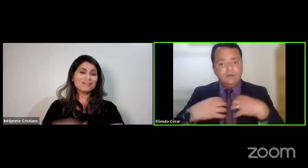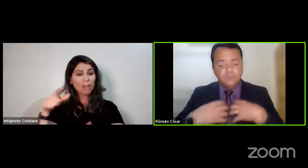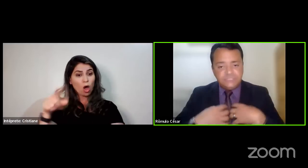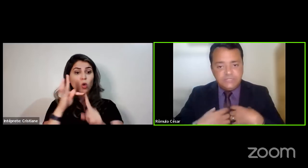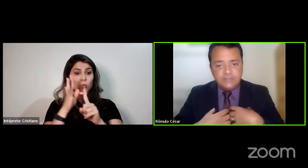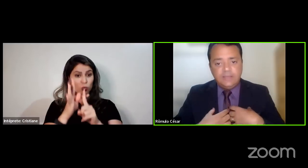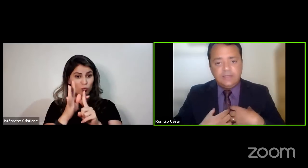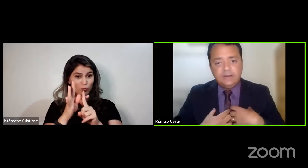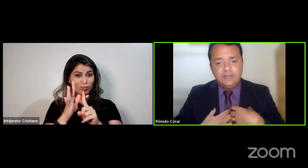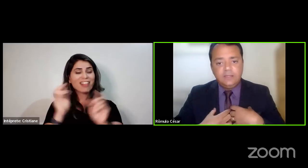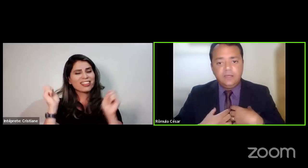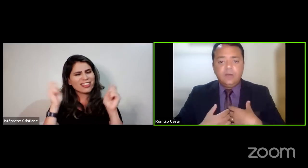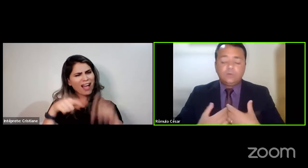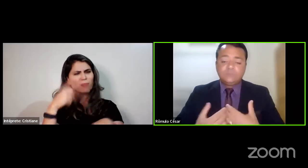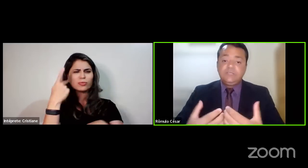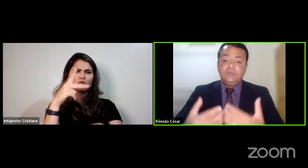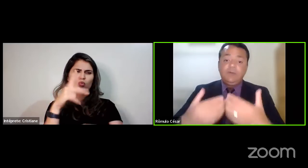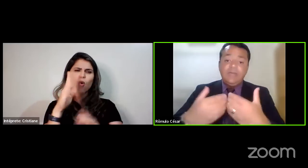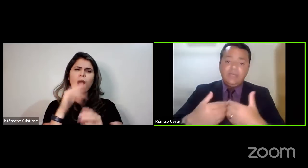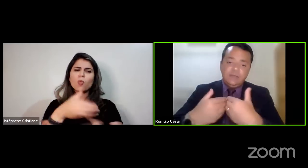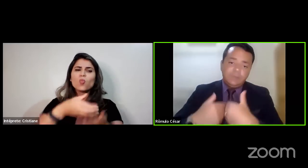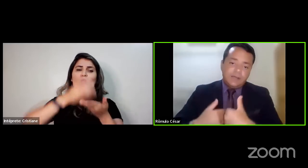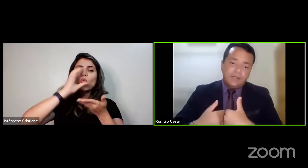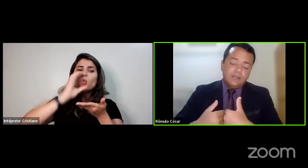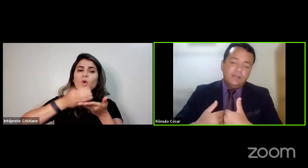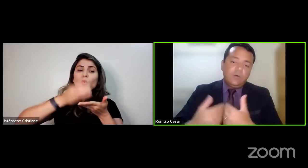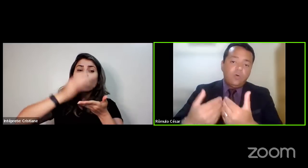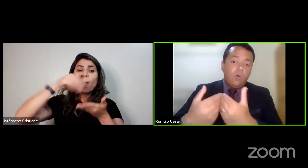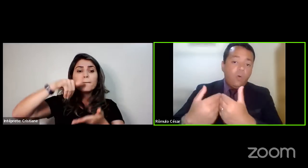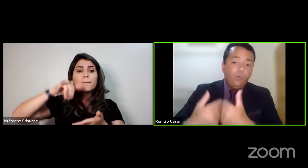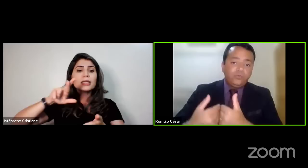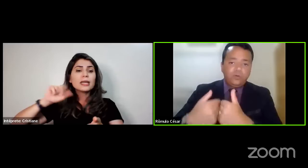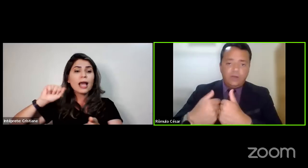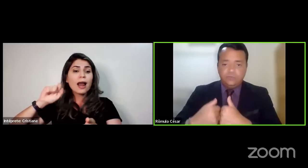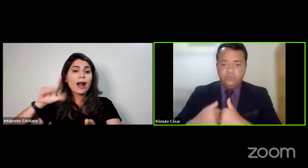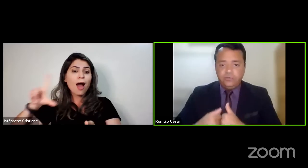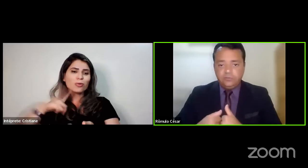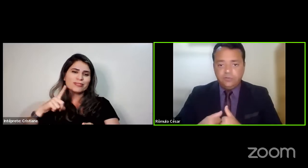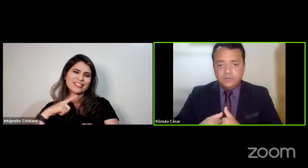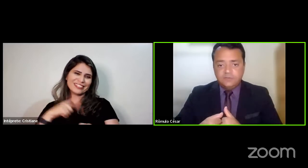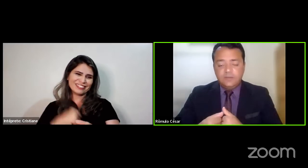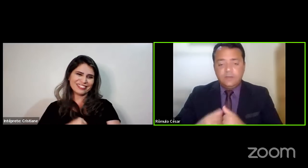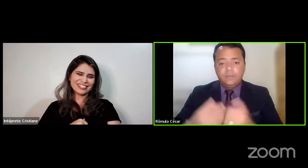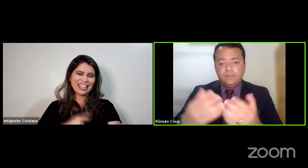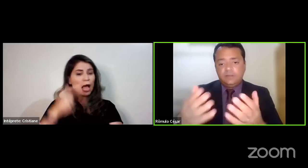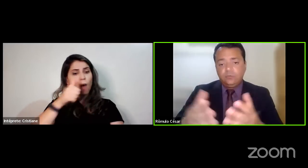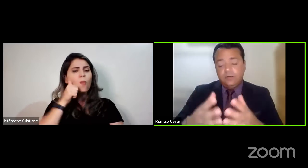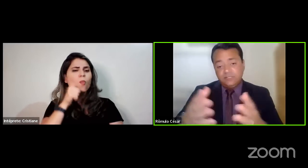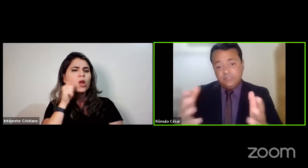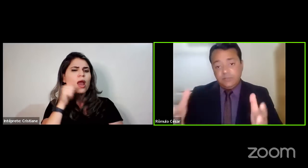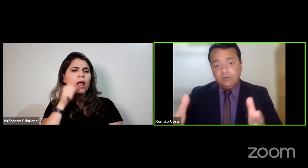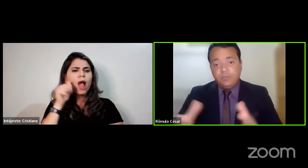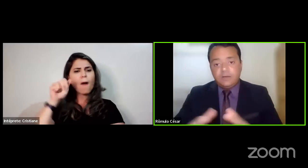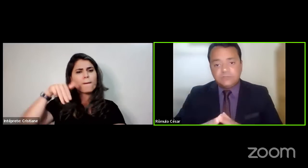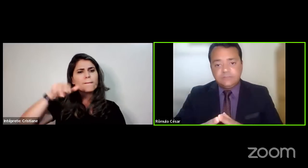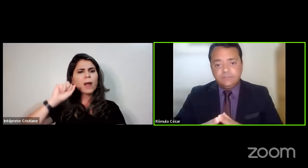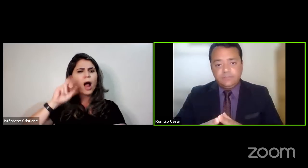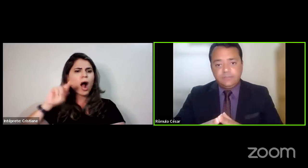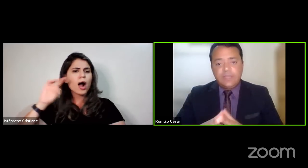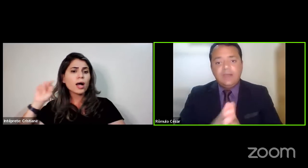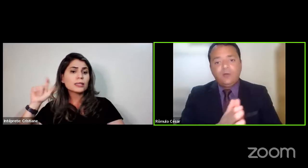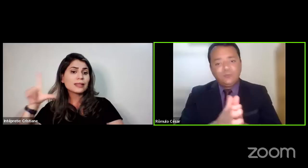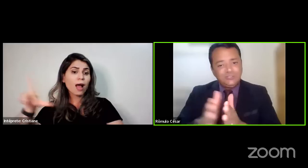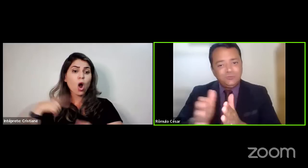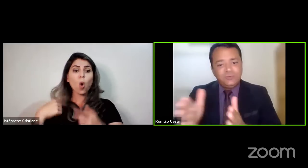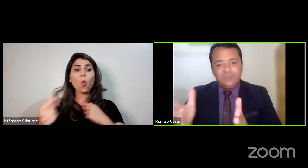sem alterar a rotina dela, conseguiu equilibrar ou controlar os sintomas durante a menopausa.